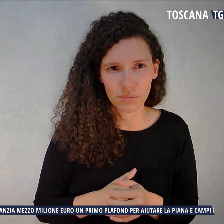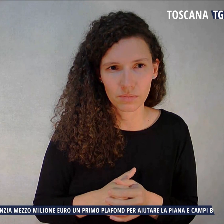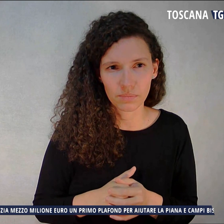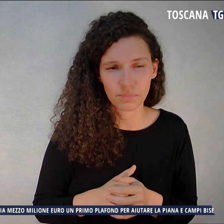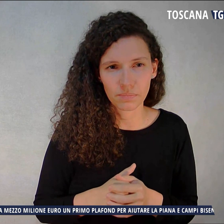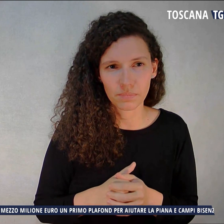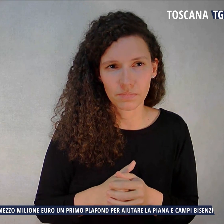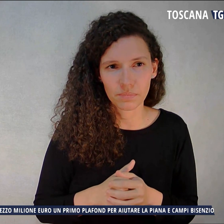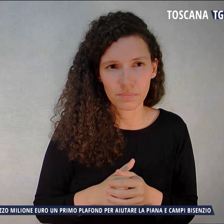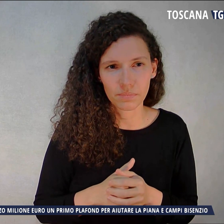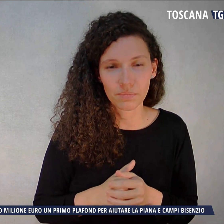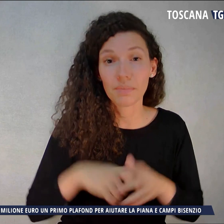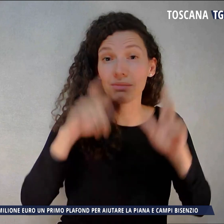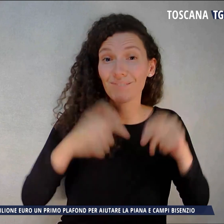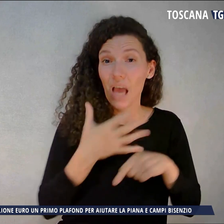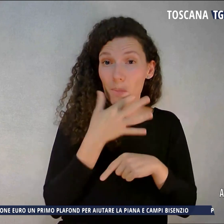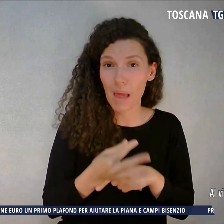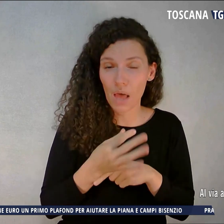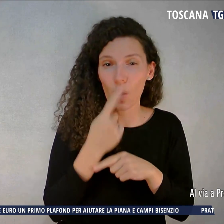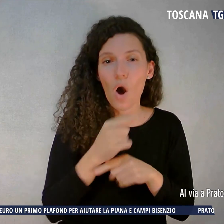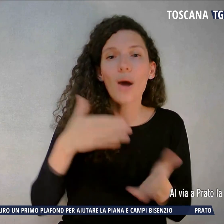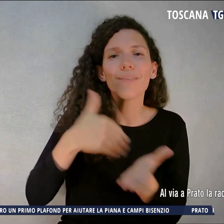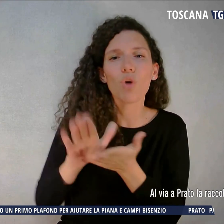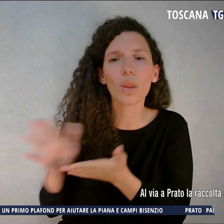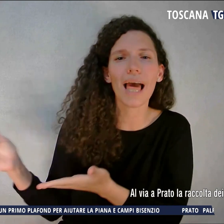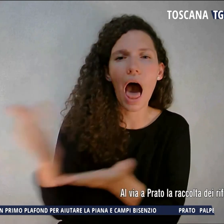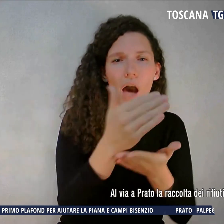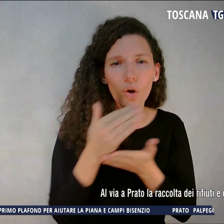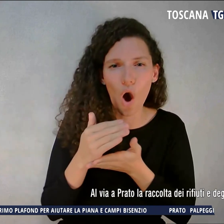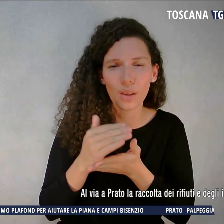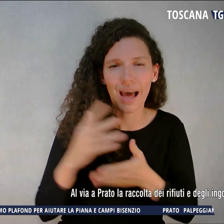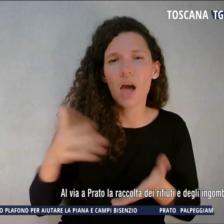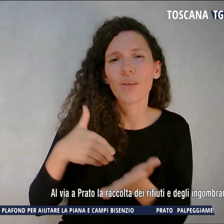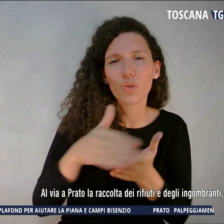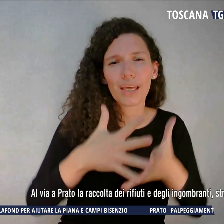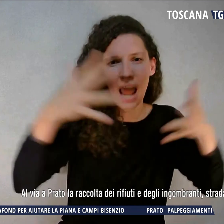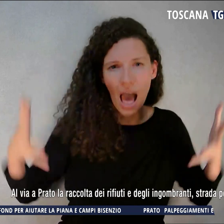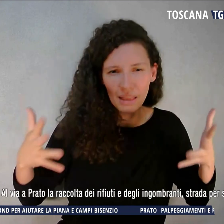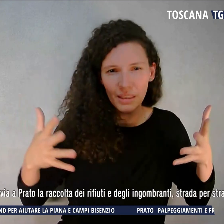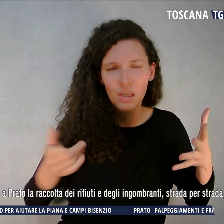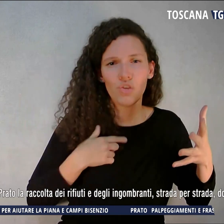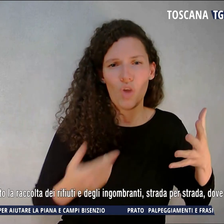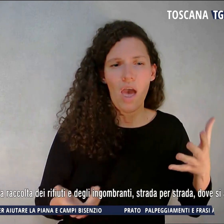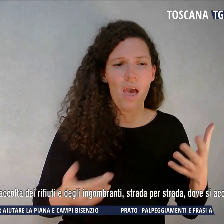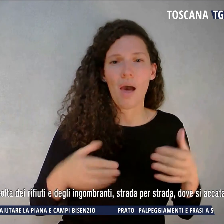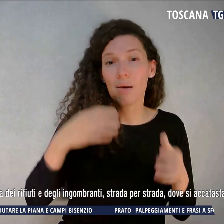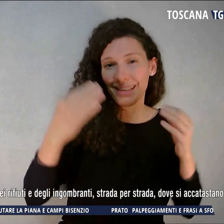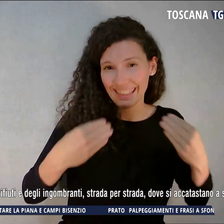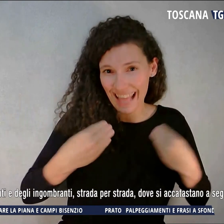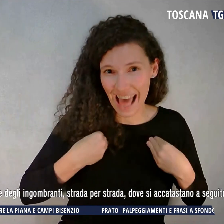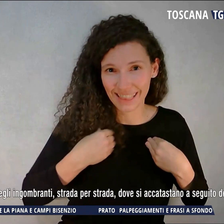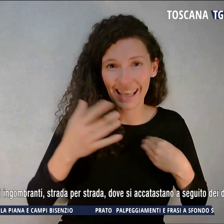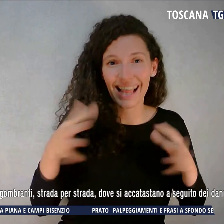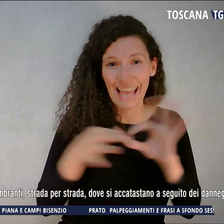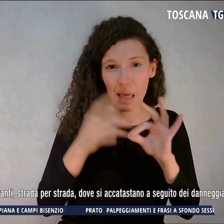Al via Prato la raccolta dei rifiuti e degli ingombranti strada per strada dove si accatastano a seguito dei danneggiamenti del maltempo. Si